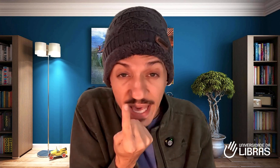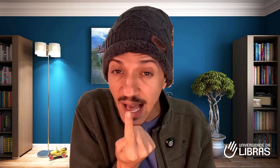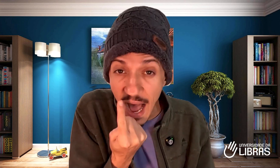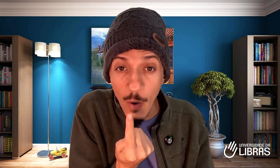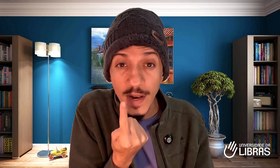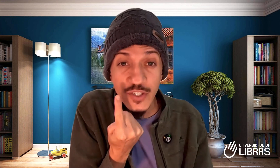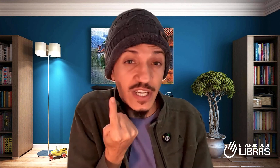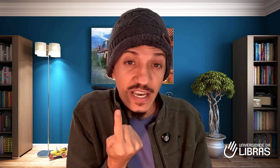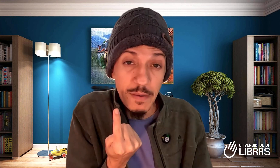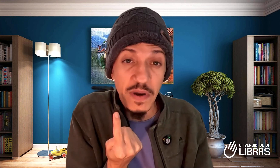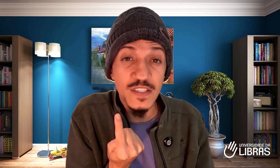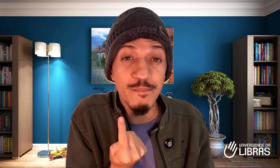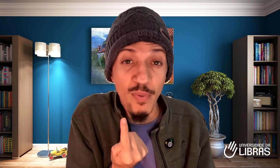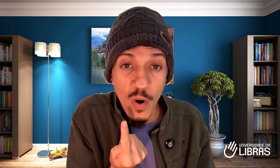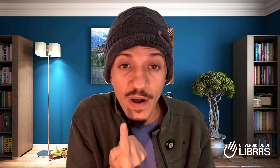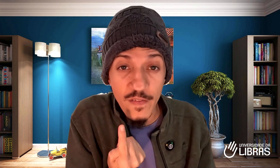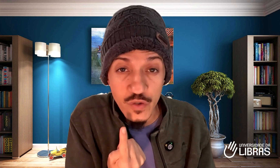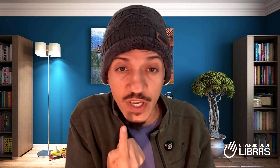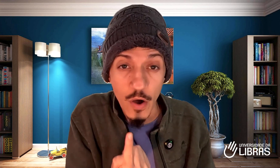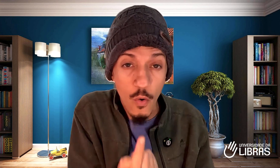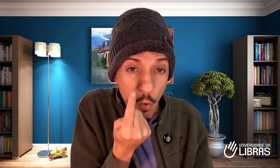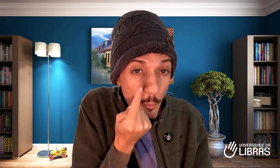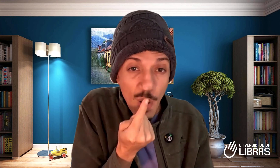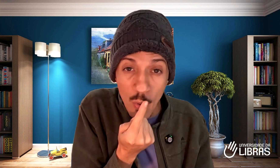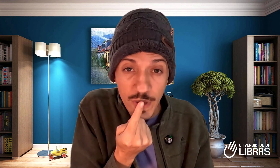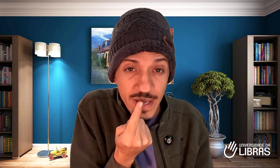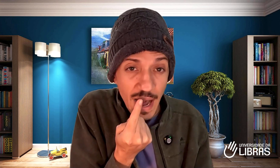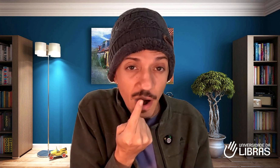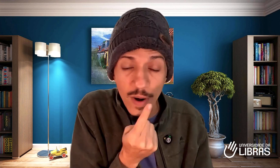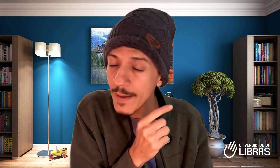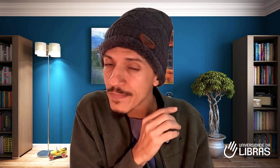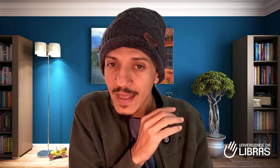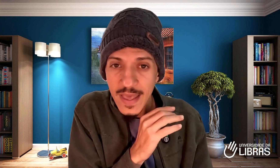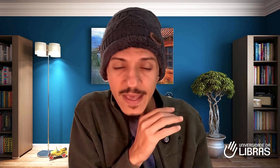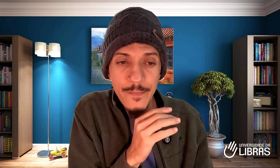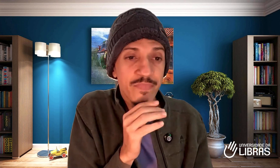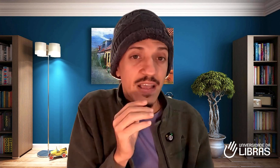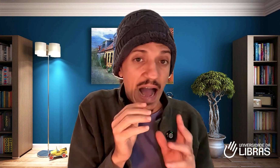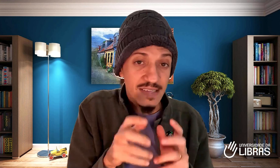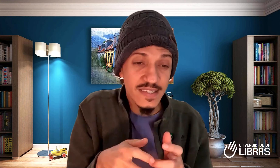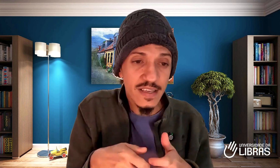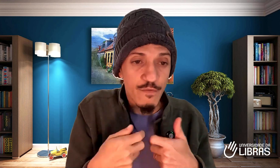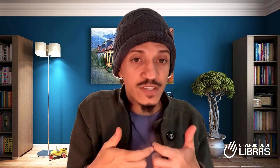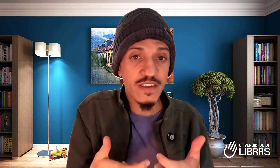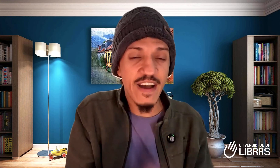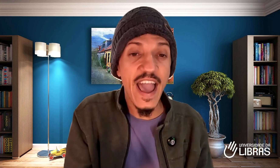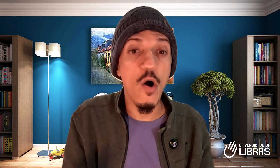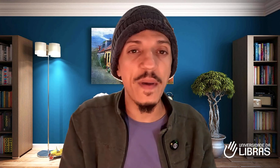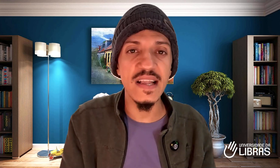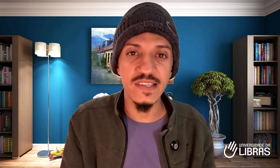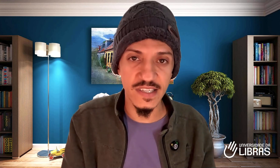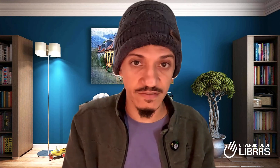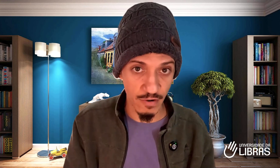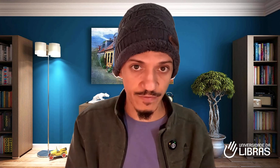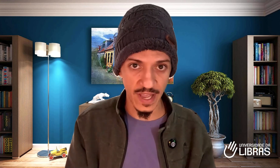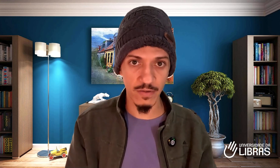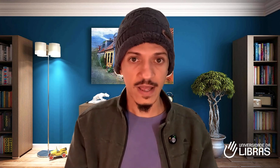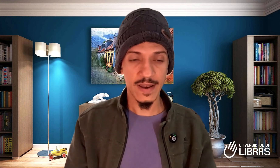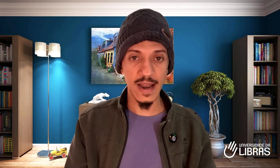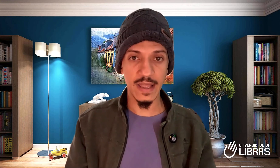aula de Libras por dia, uma única aula, e assim você vai realmente se desenvolvendo na Libras.